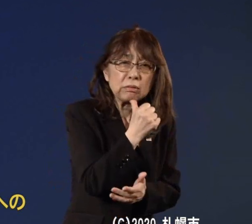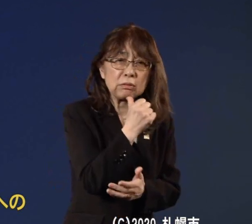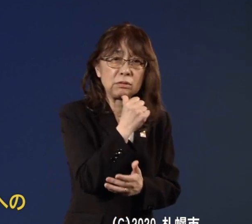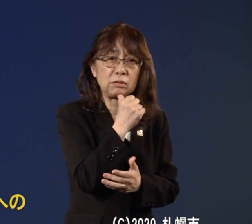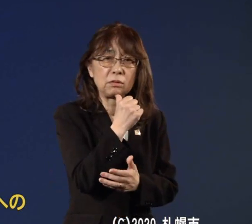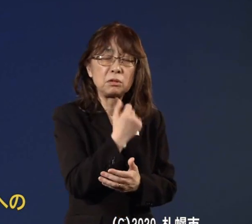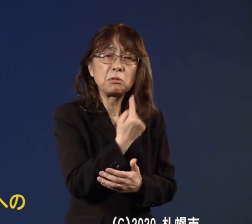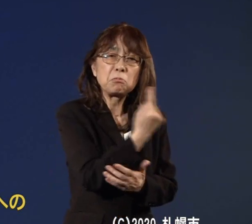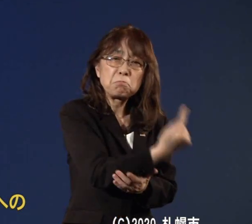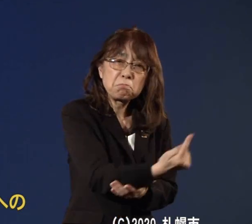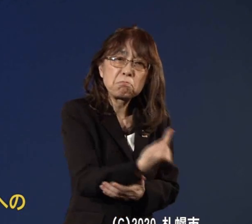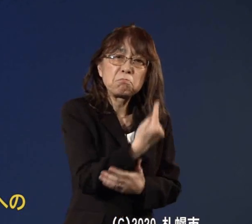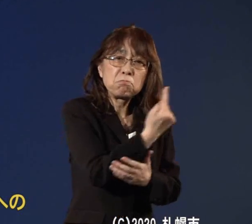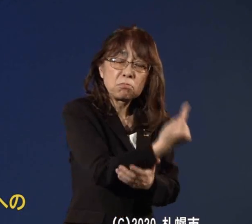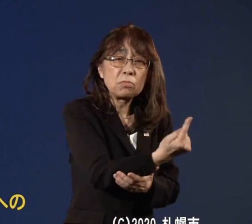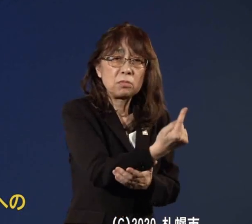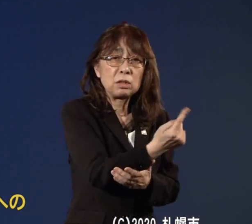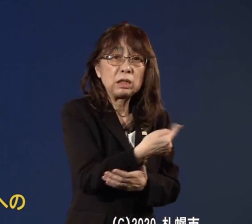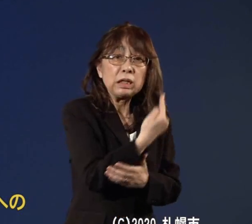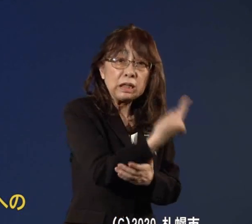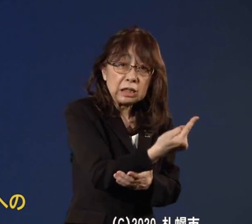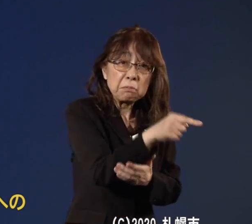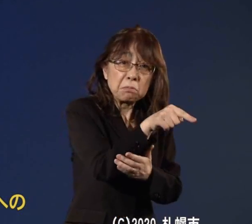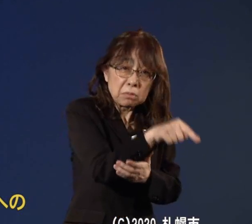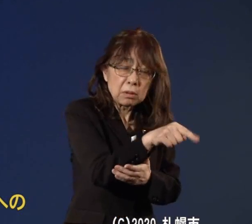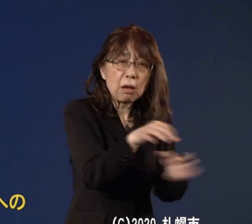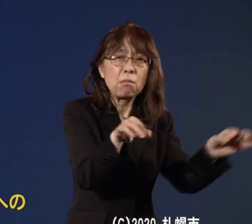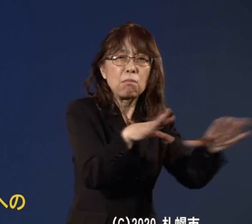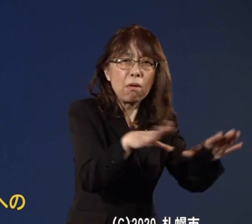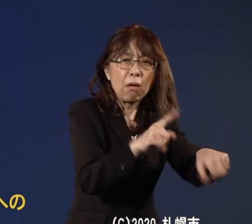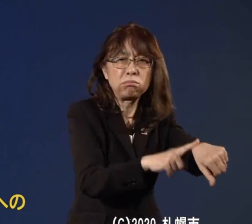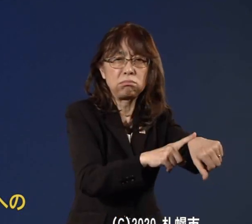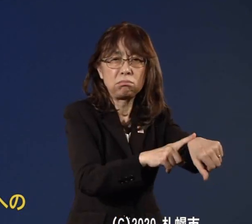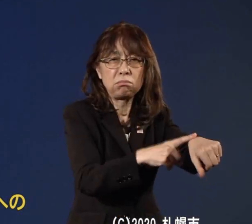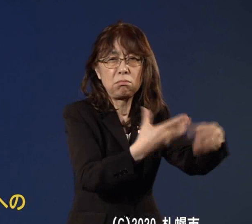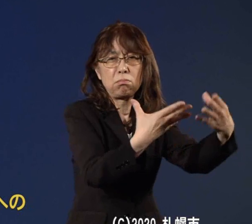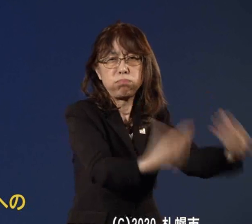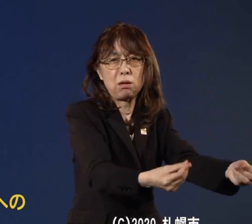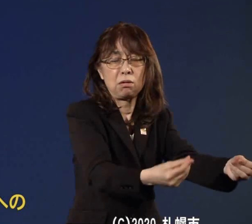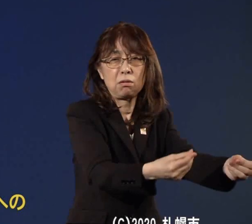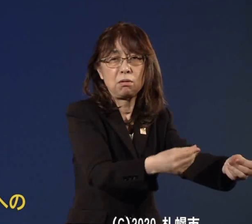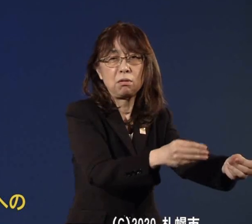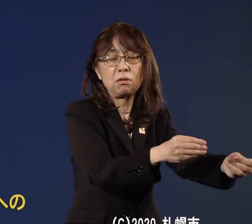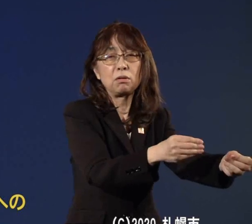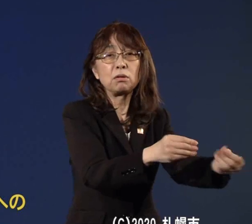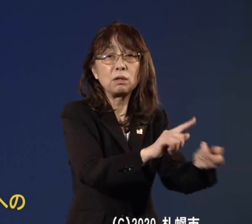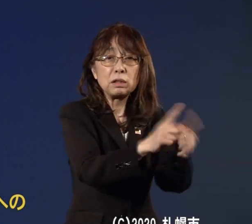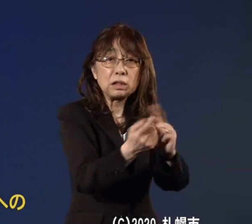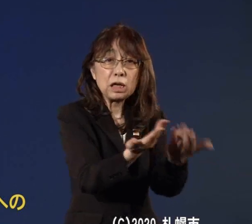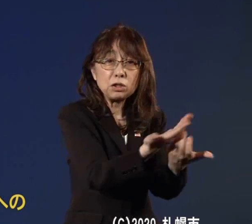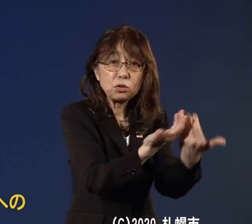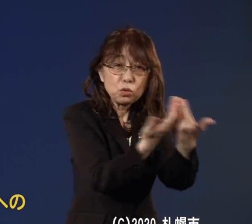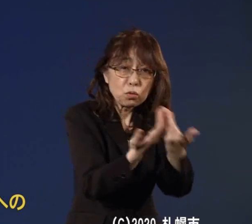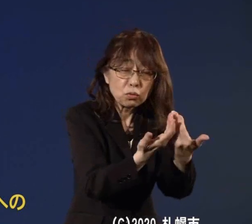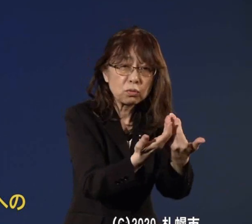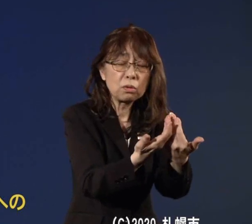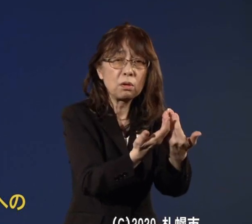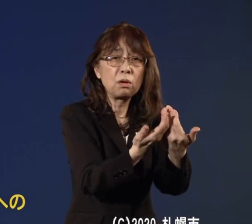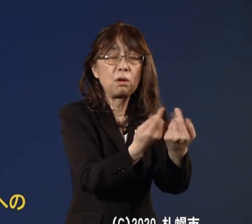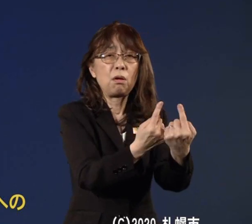短時間でお買い物を済ませていただいて接触をする人の数を減らしていただきたい